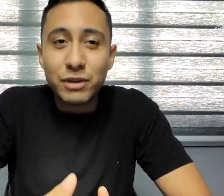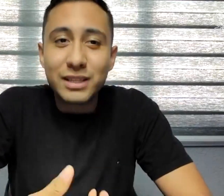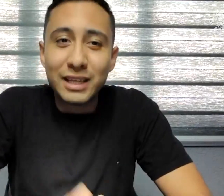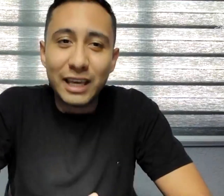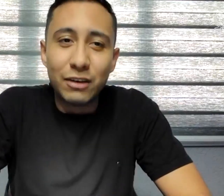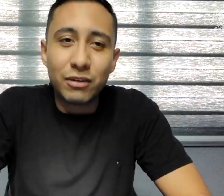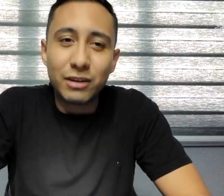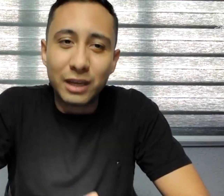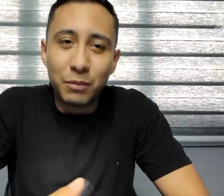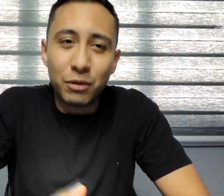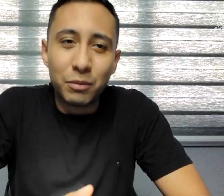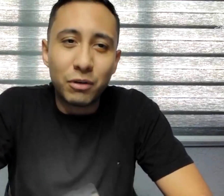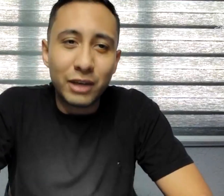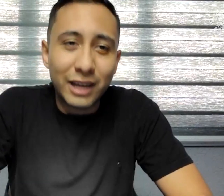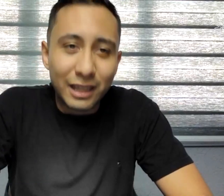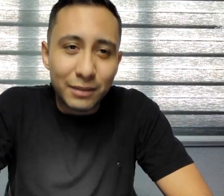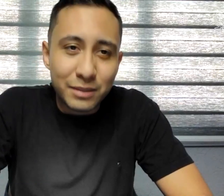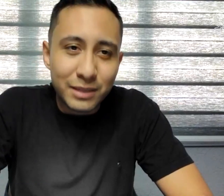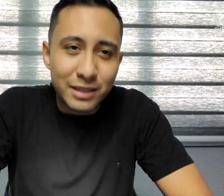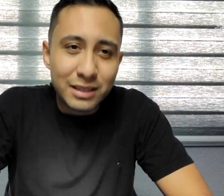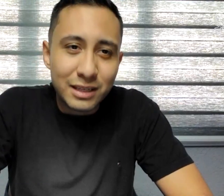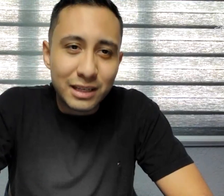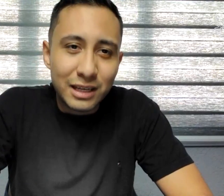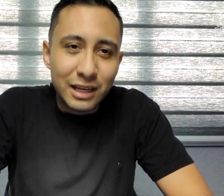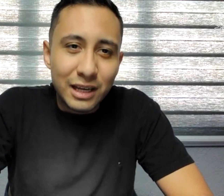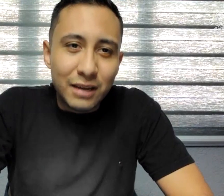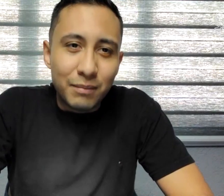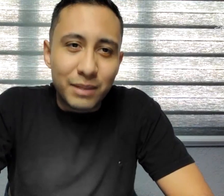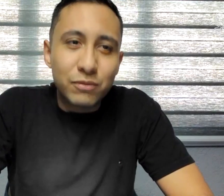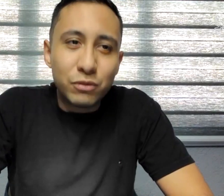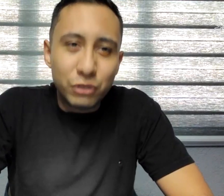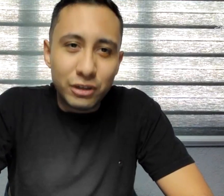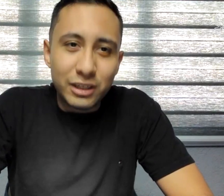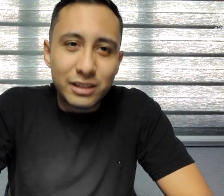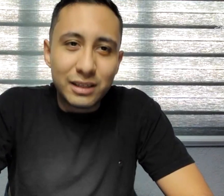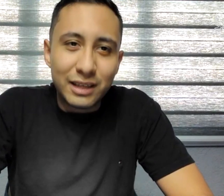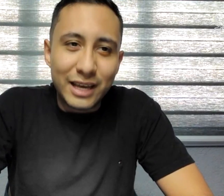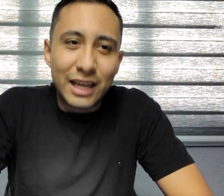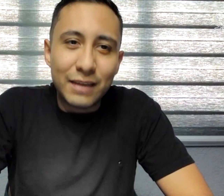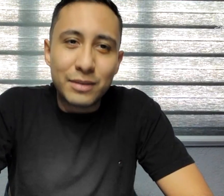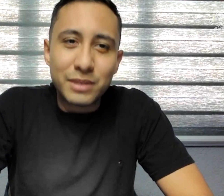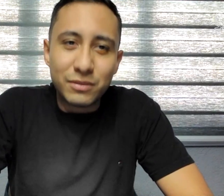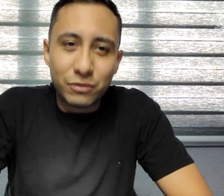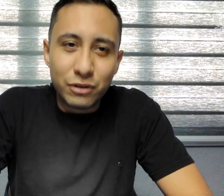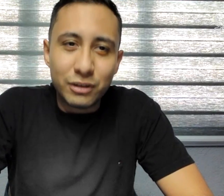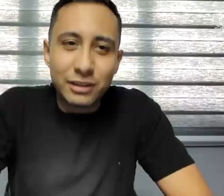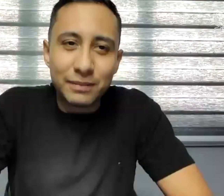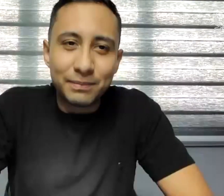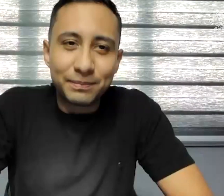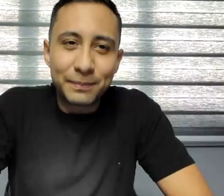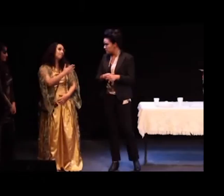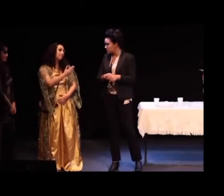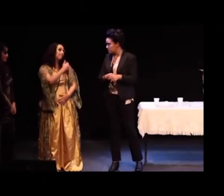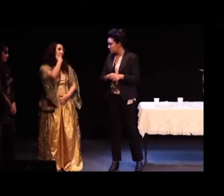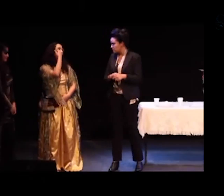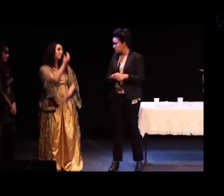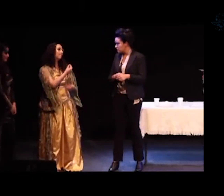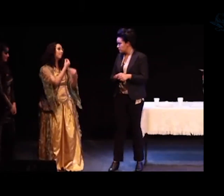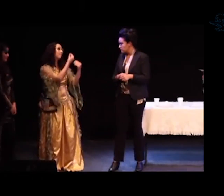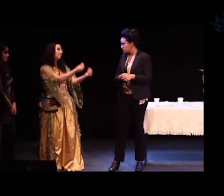es que quiero que poco a poco haya cada vez más funciones que haya cada vez más funciones Para que sus alumnos tengan